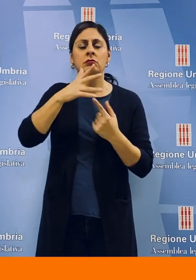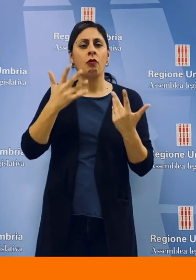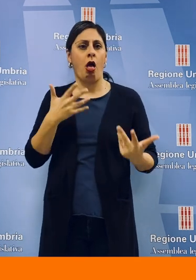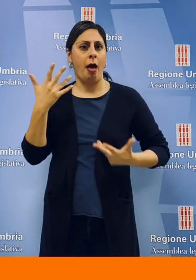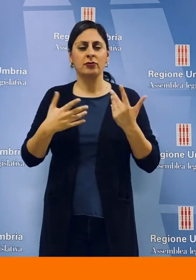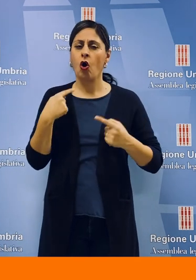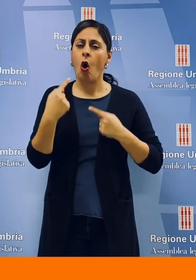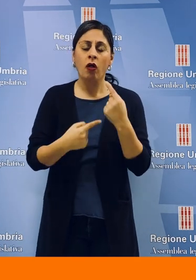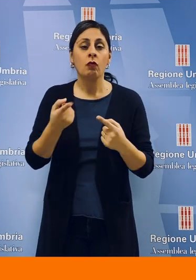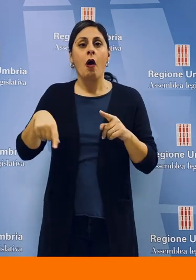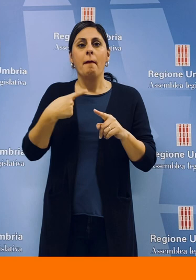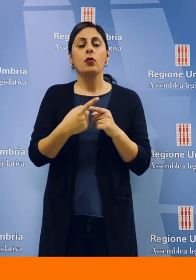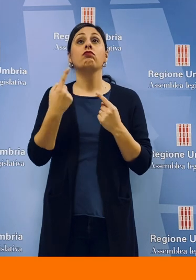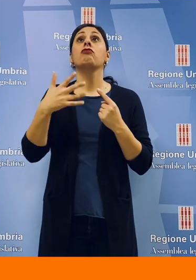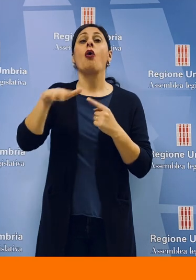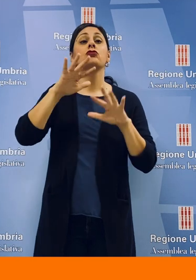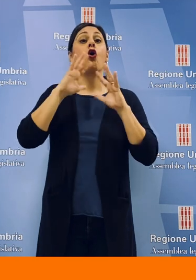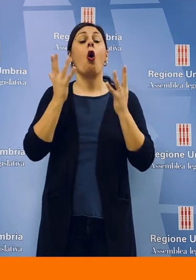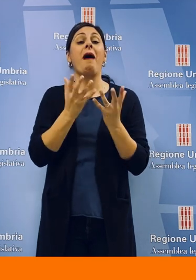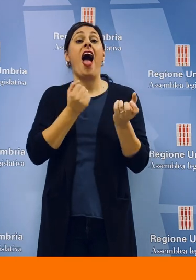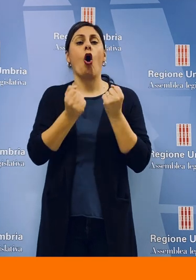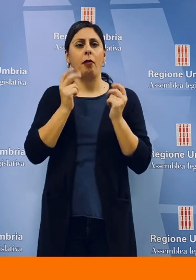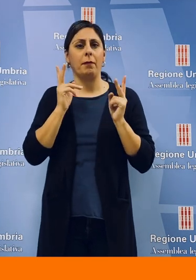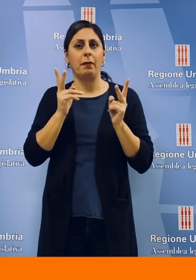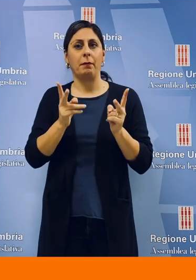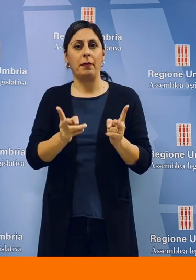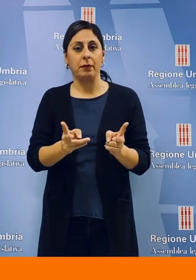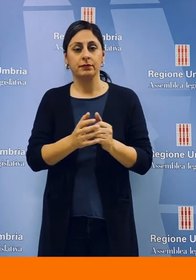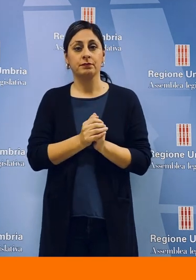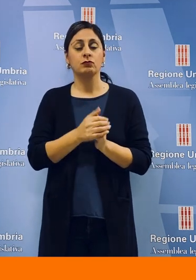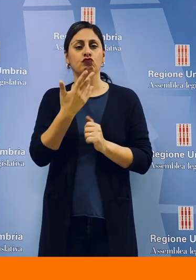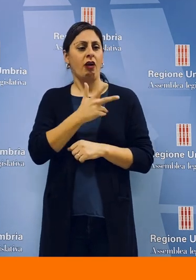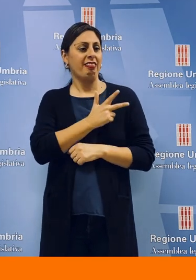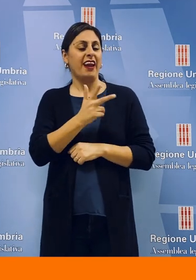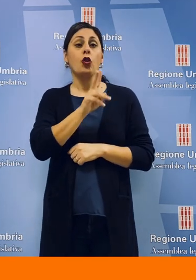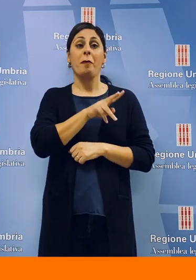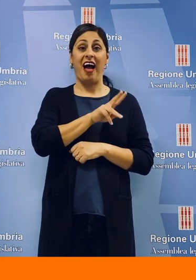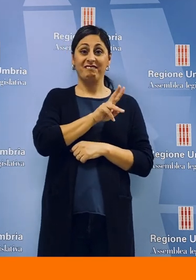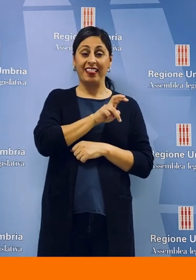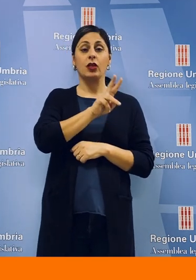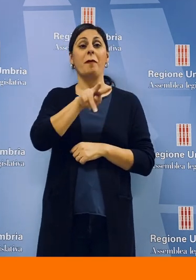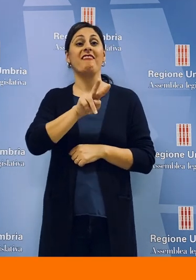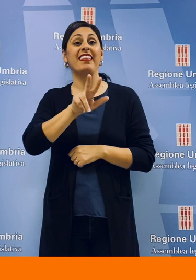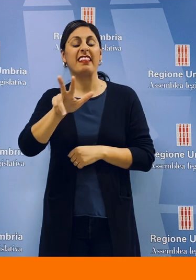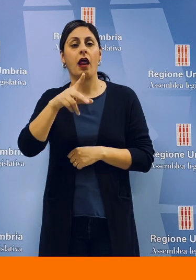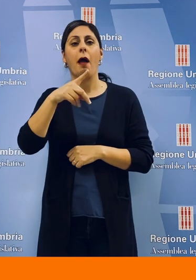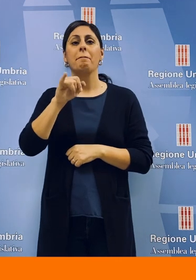'aggravarsi del contesto globale ed economico, nel triennio 2020-2023 il prodotto interno lordo Umbro è cresciuto